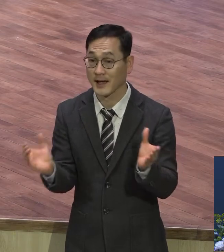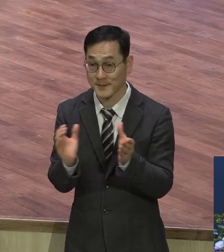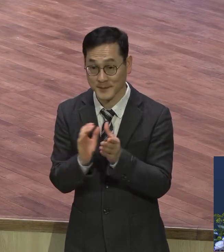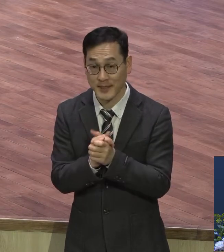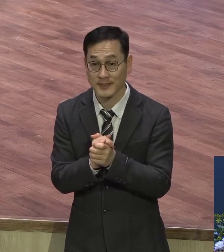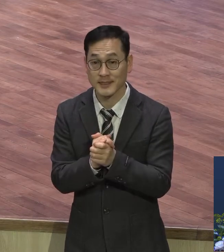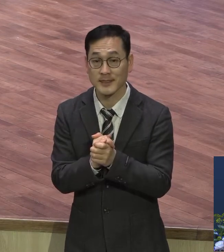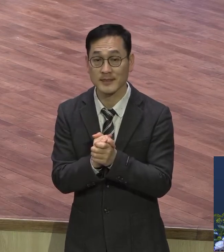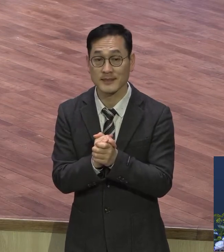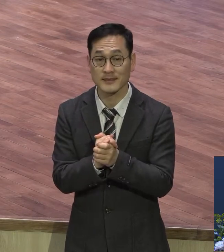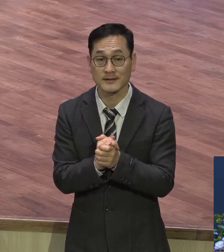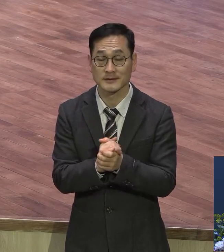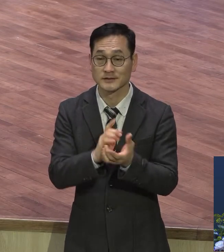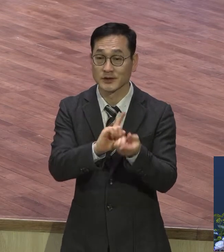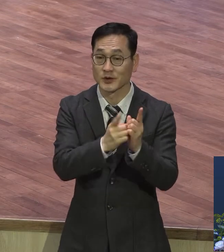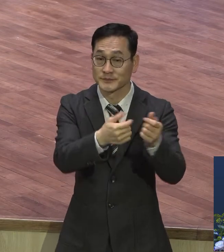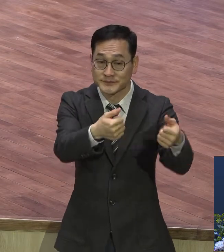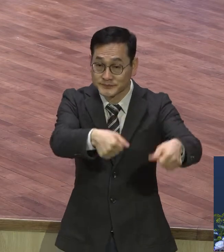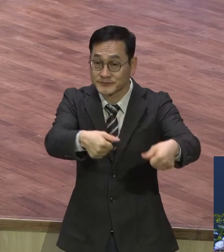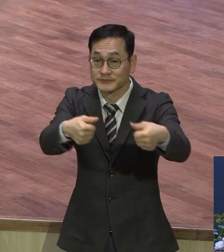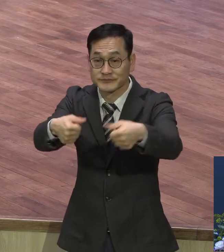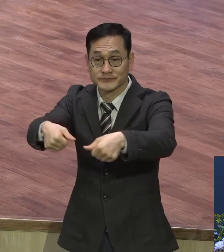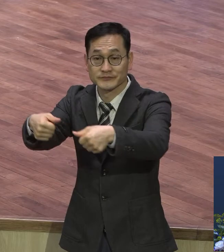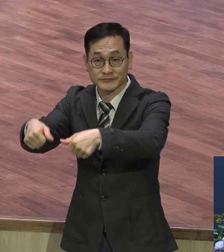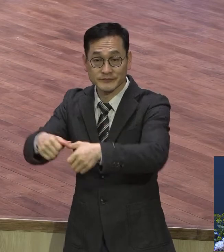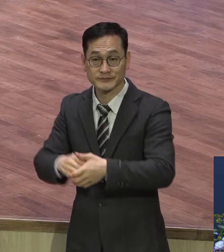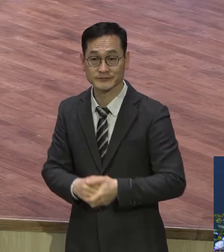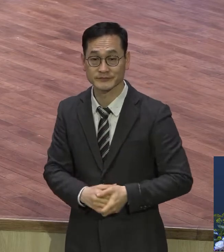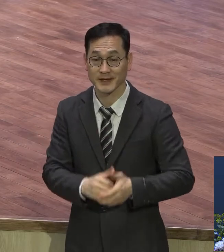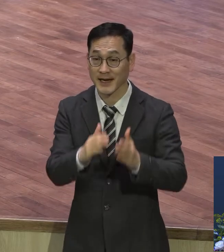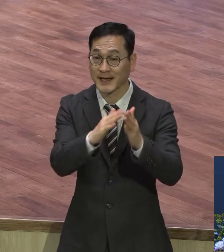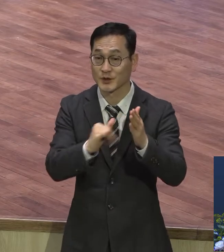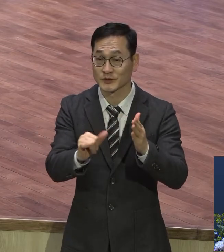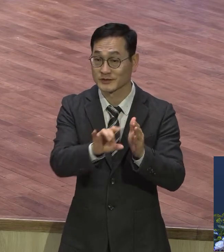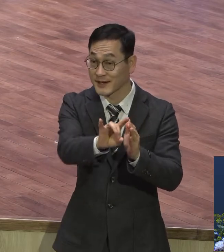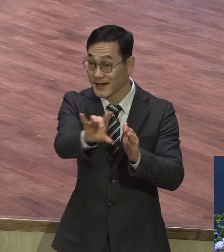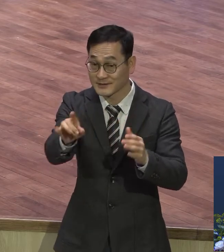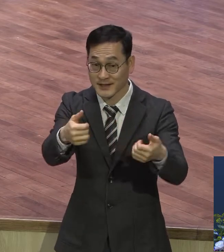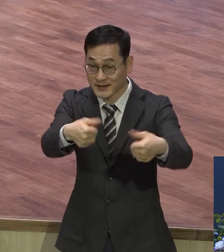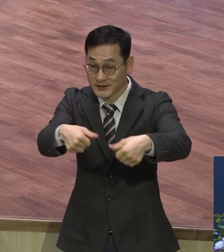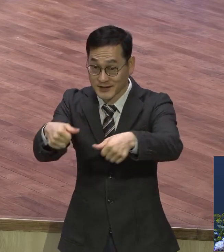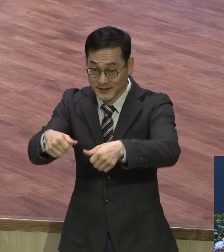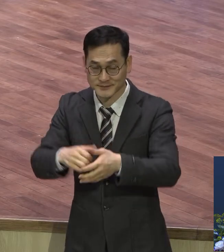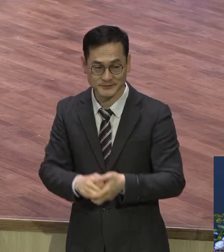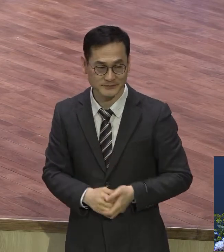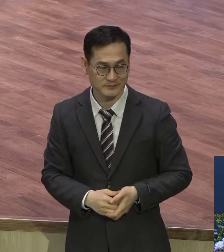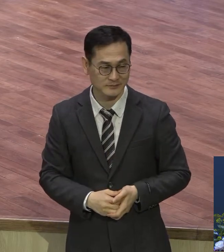해외 선수도 같이 서로 다 인사합시다. 우리 가족들 다 같이 인사하세요. 예배에 성공합시다.